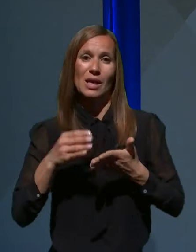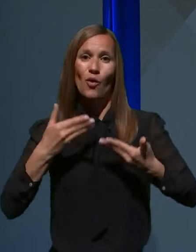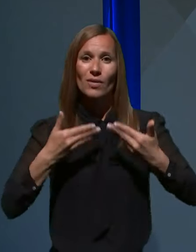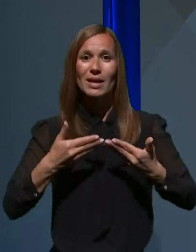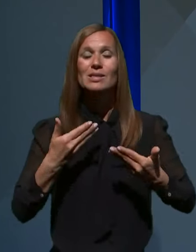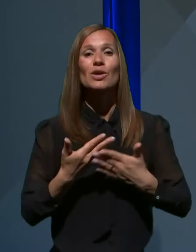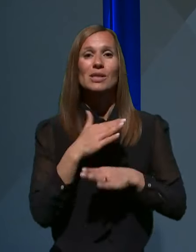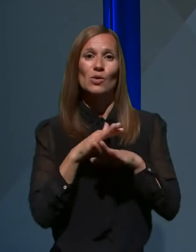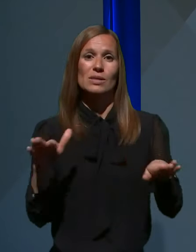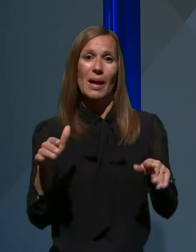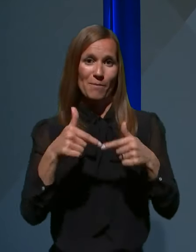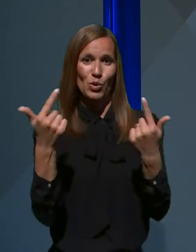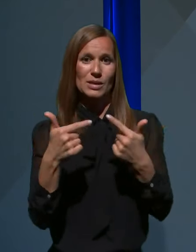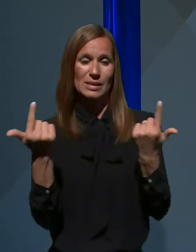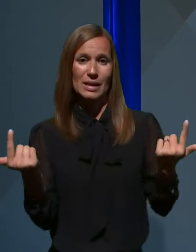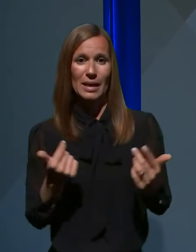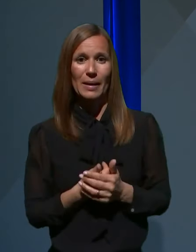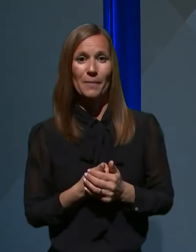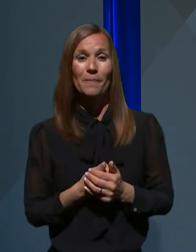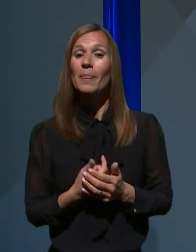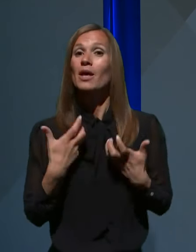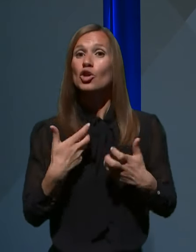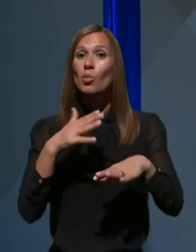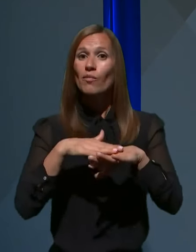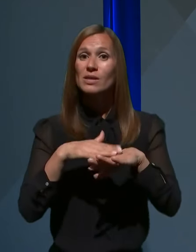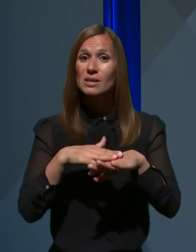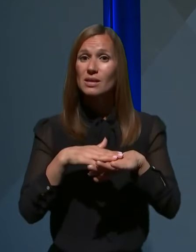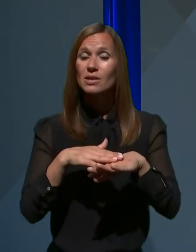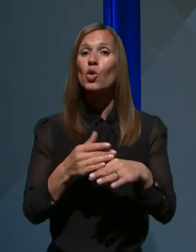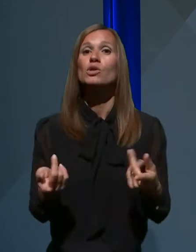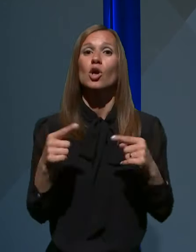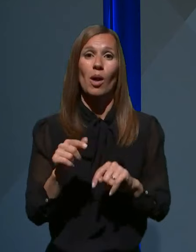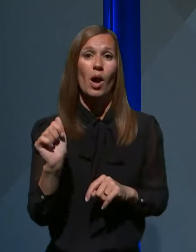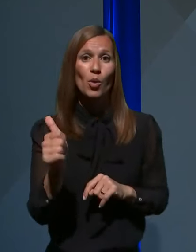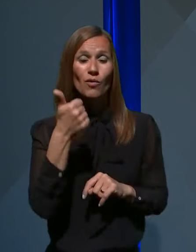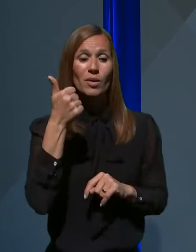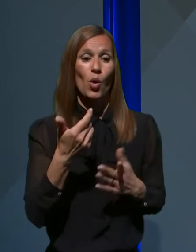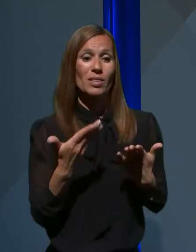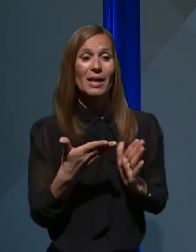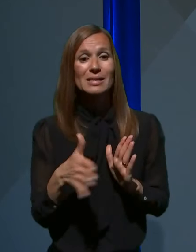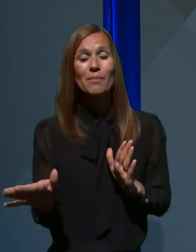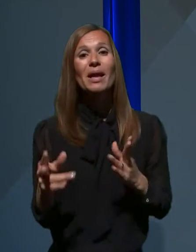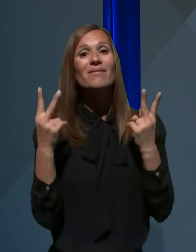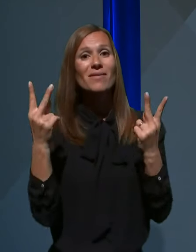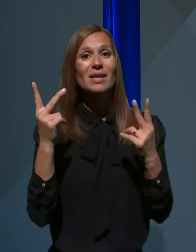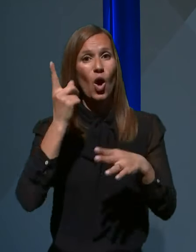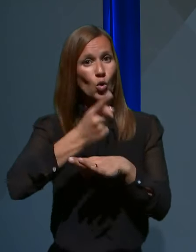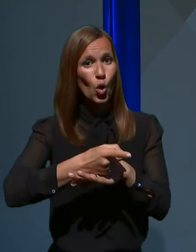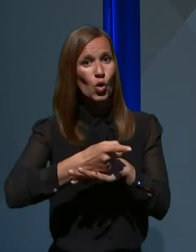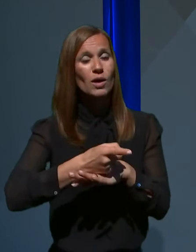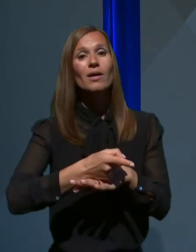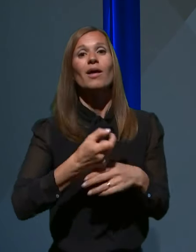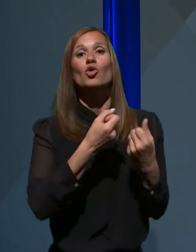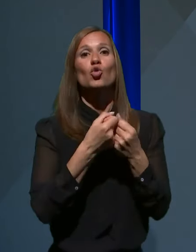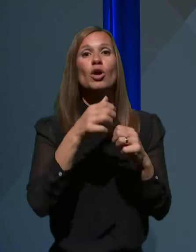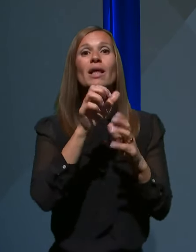za vsa pojasnila. Najobvestimše oziroma ponovim, da od danes velja odlok, s katerim nošenje